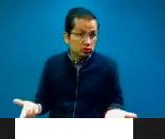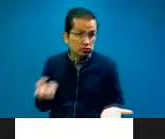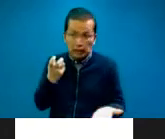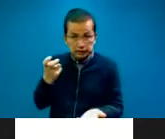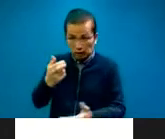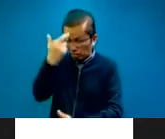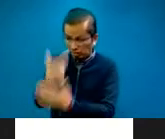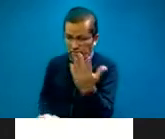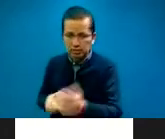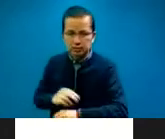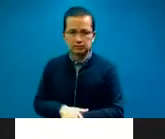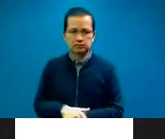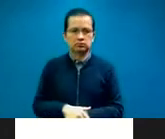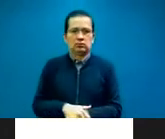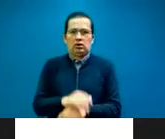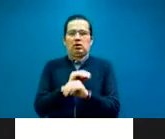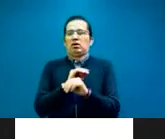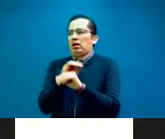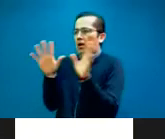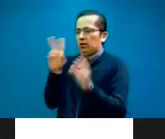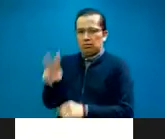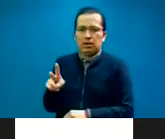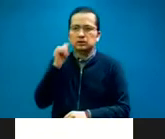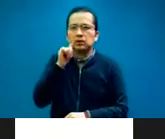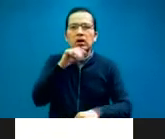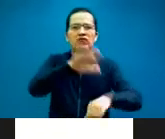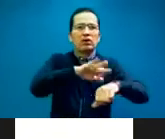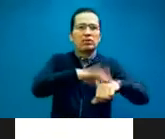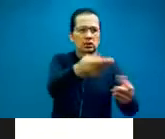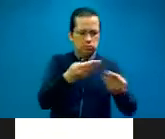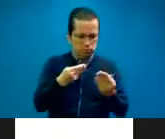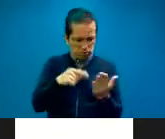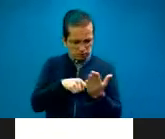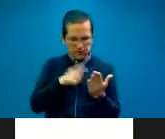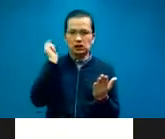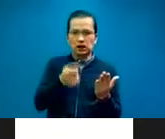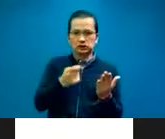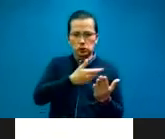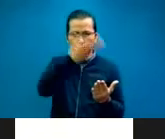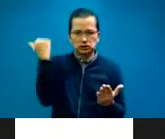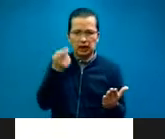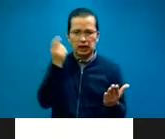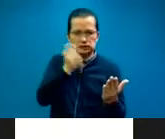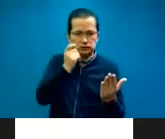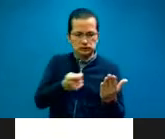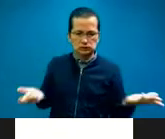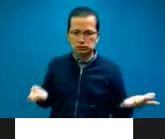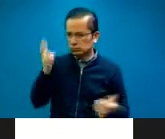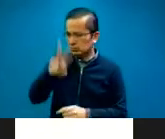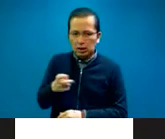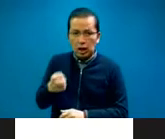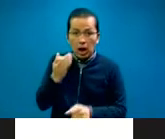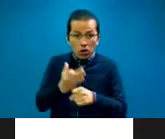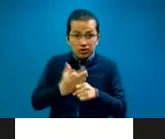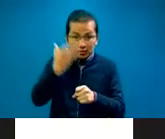las farmacéuticas al cuerpo, si de por sí todo esto siempre es como muy enredado. Muy oscuro, ¿no? Y a la mitad de una pandemia.